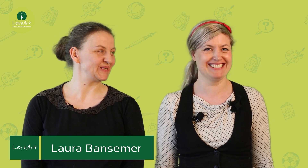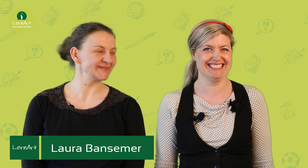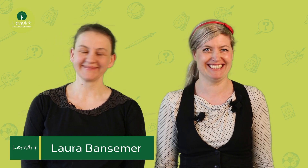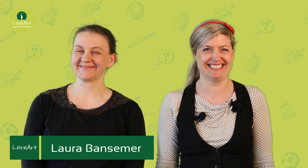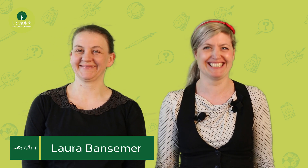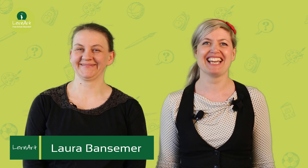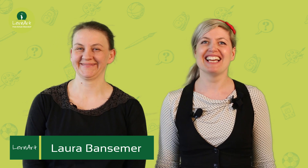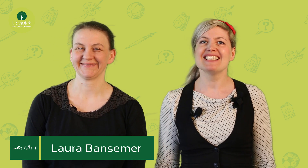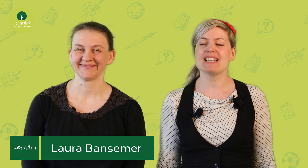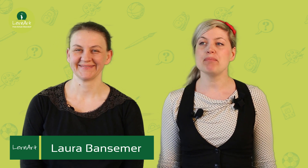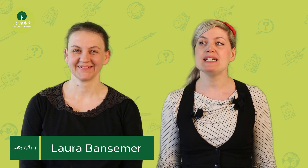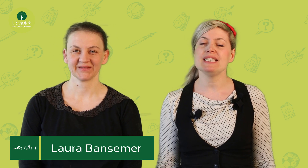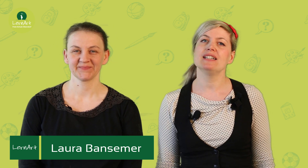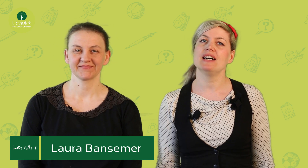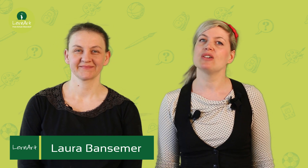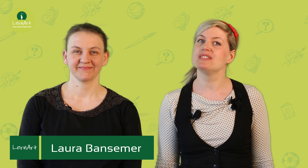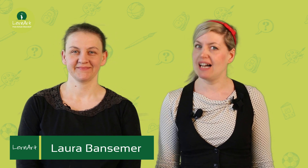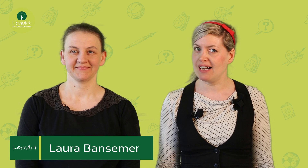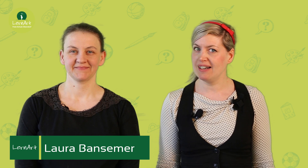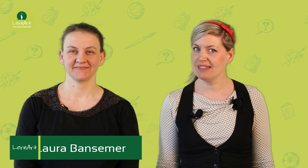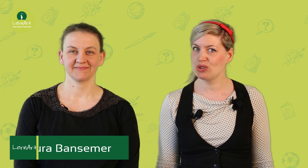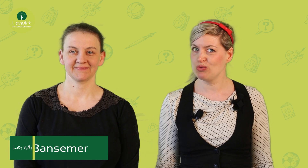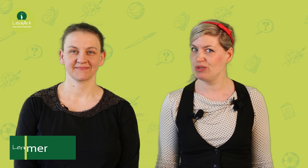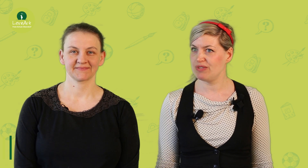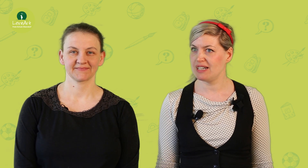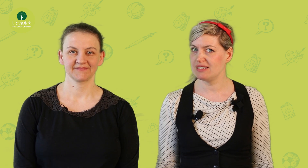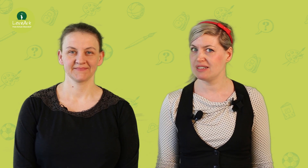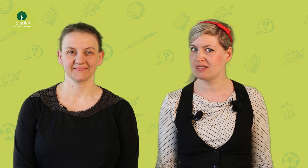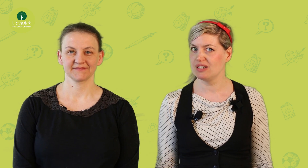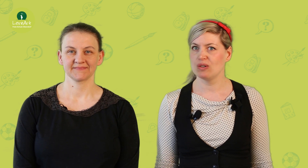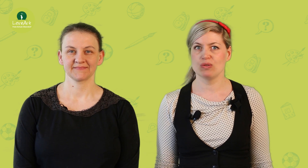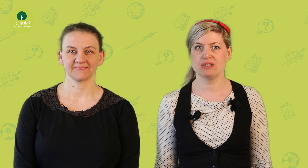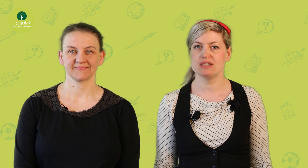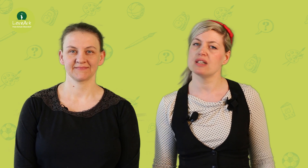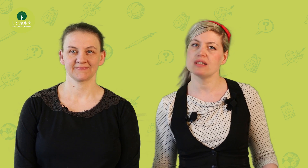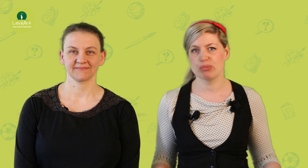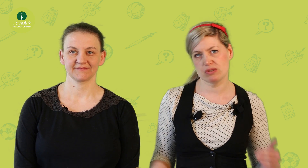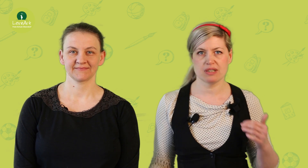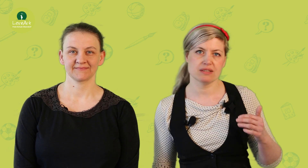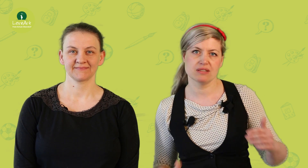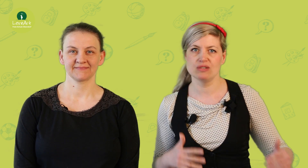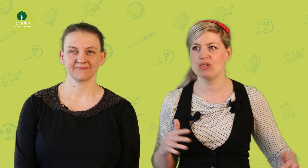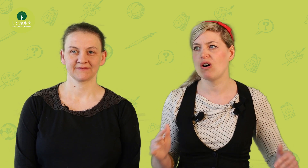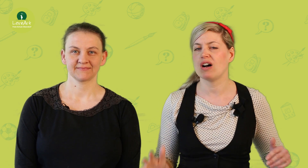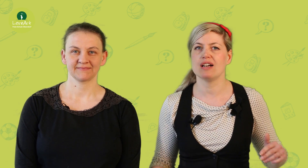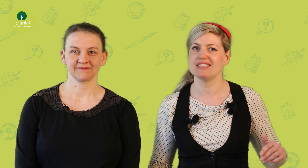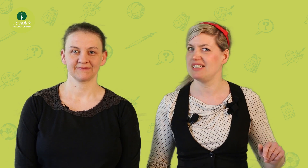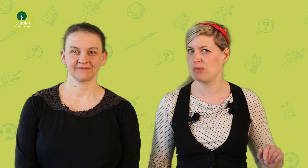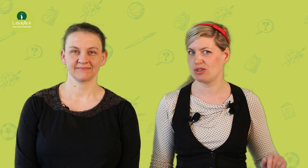damit ihr auch da geschult werdet und den Zeichenprozess noch angenehmer